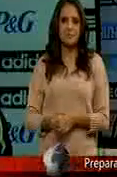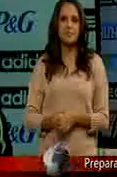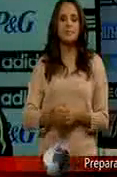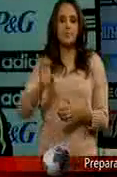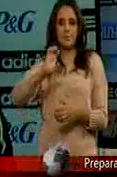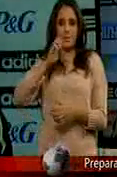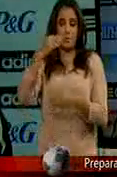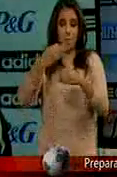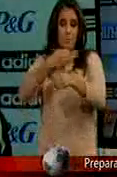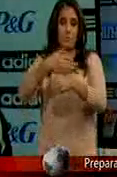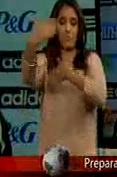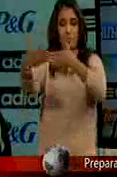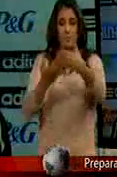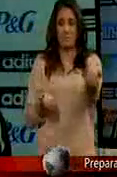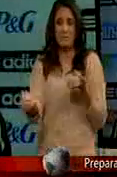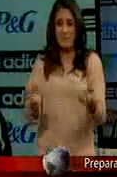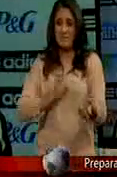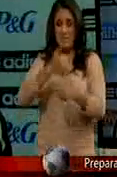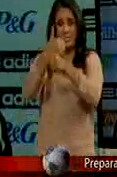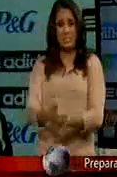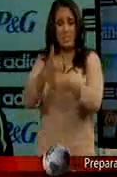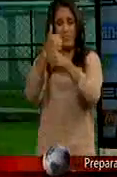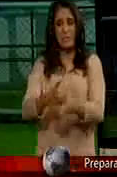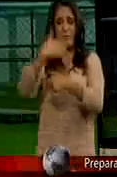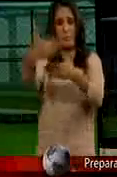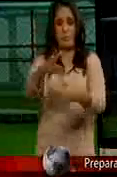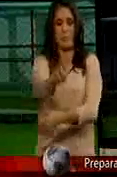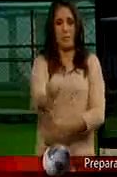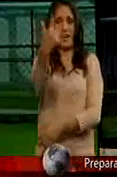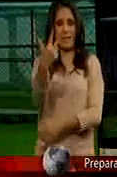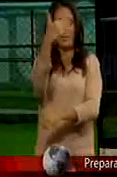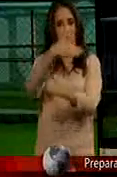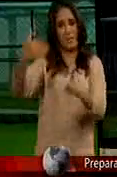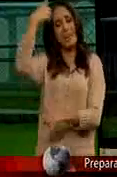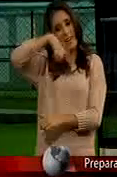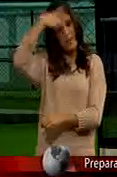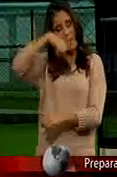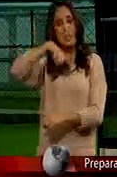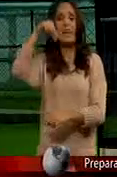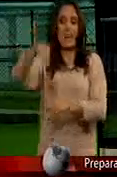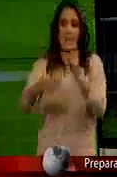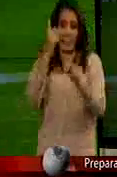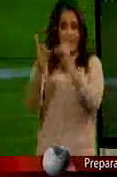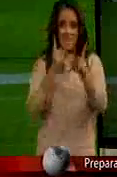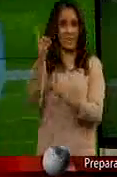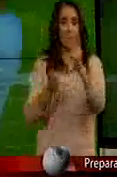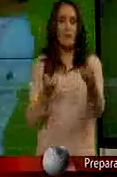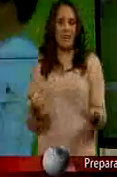Rumbo al curso Intensivo De sufrimiento Del próximo viernes A las ocho y media De la noche En los deportes El técnico De la selección